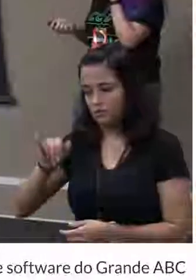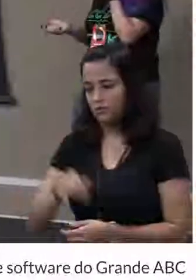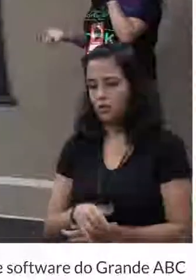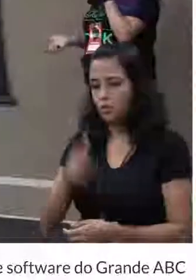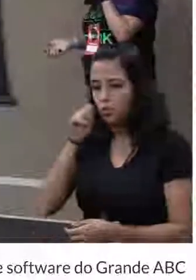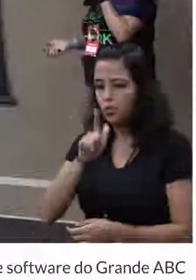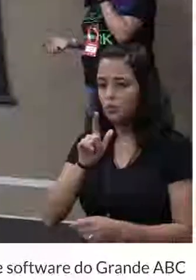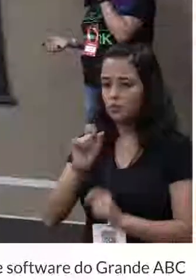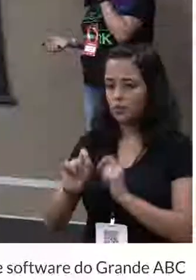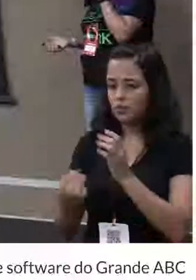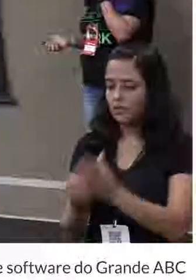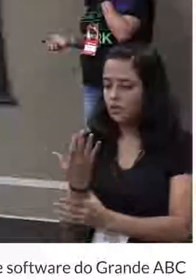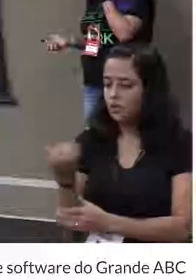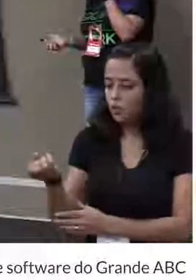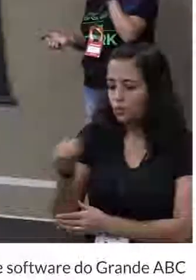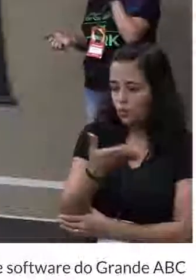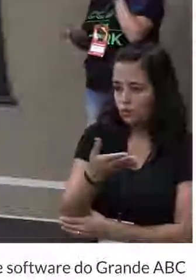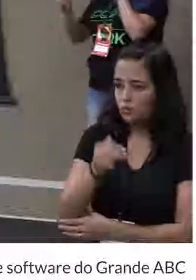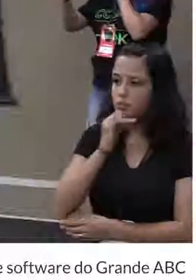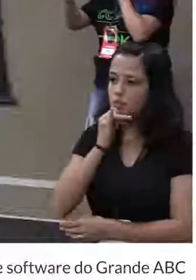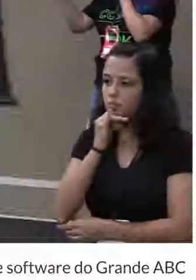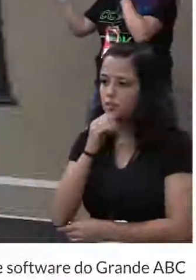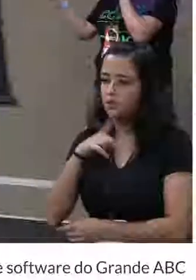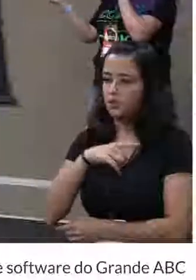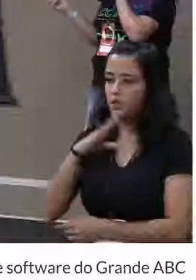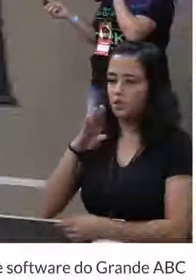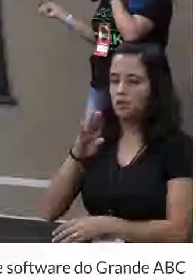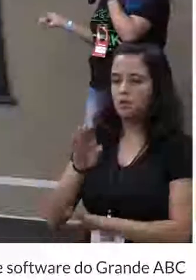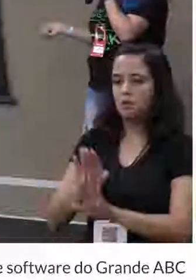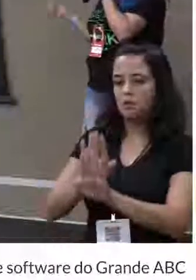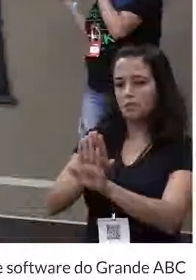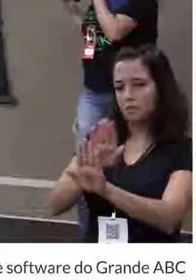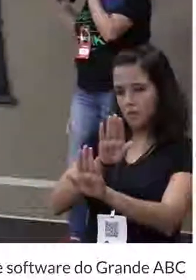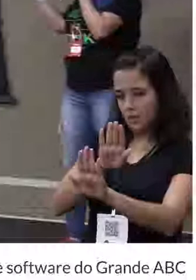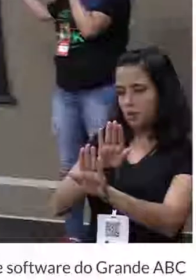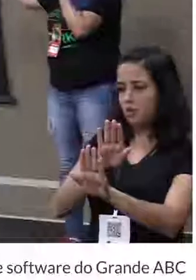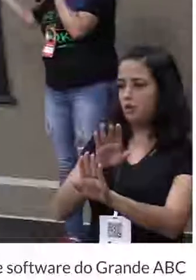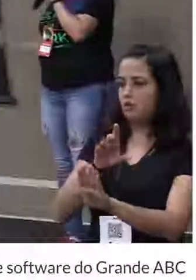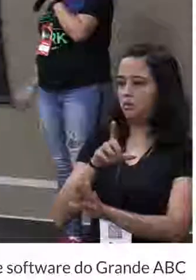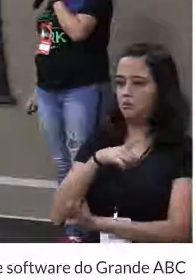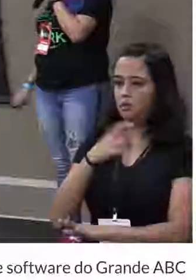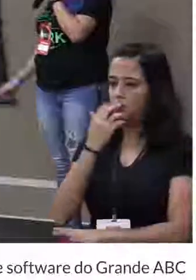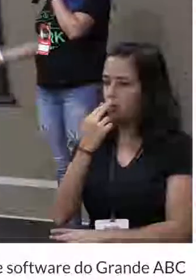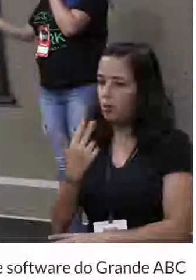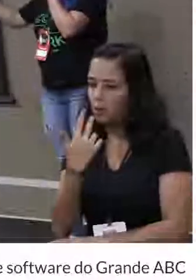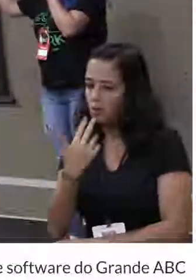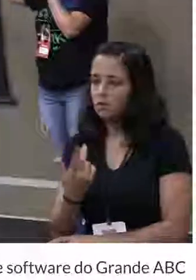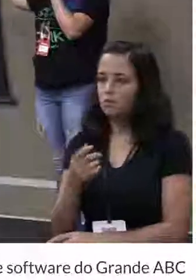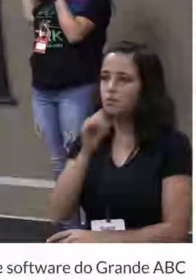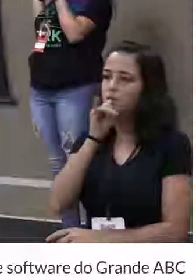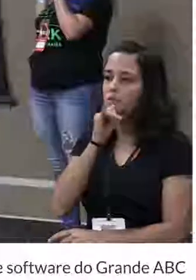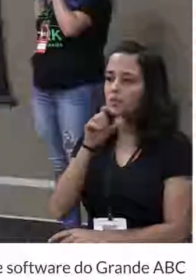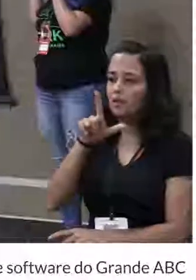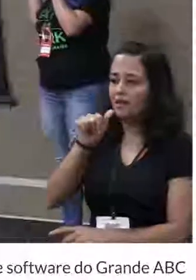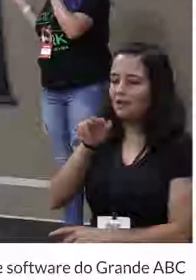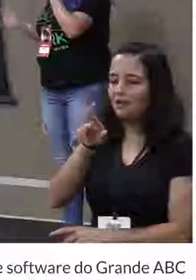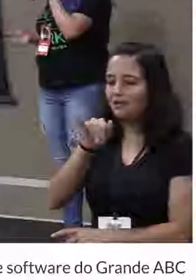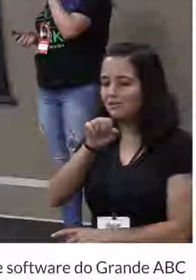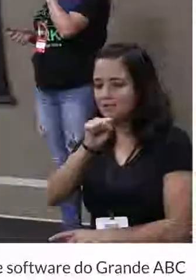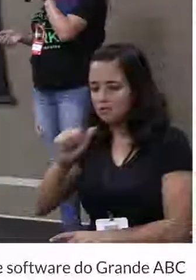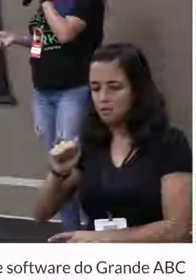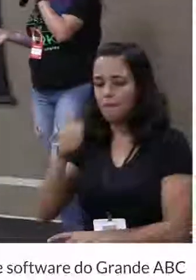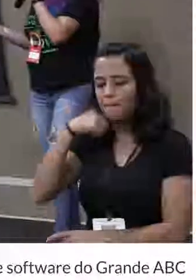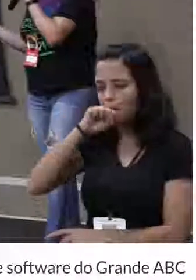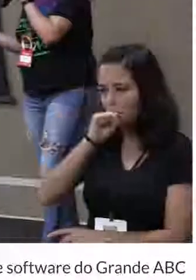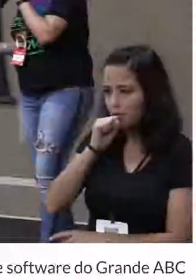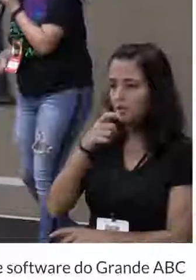propriedades de CSS. Tipo, tem o Background Color. Pode ter Larissa Mãe. Ou Larissa Frontend. Sei lá.